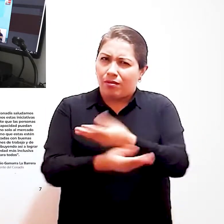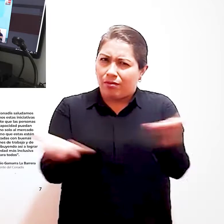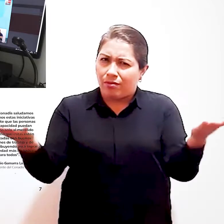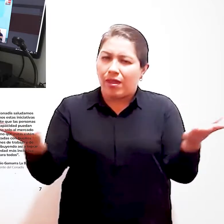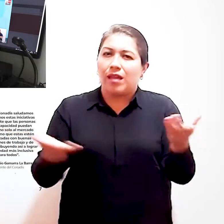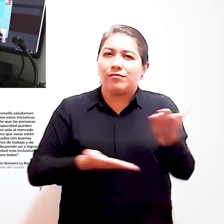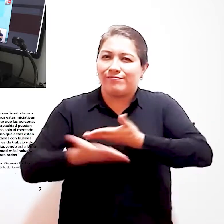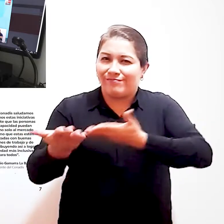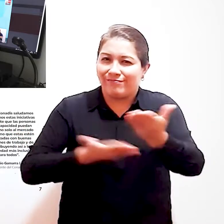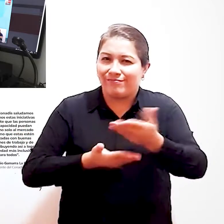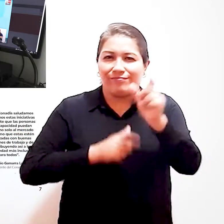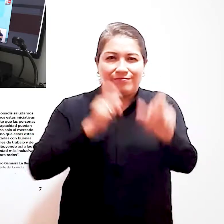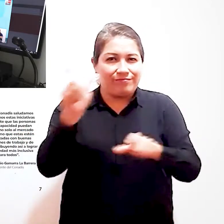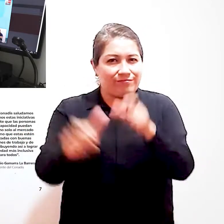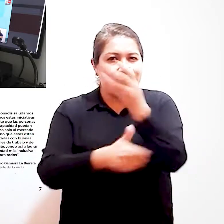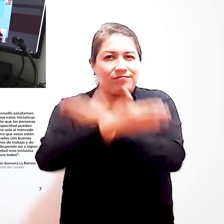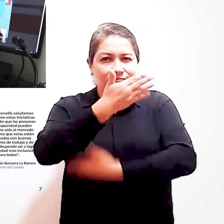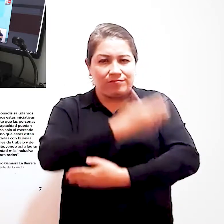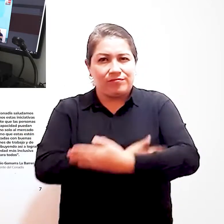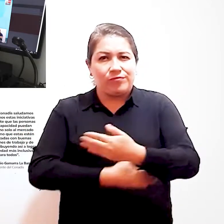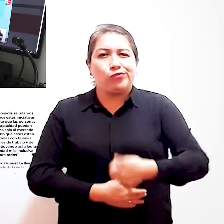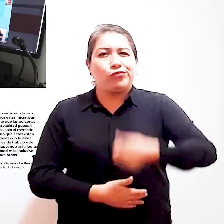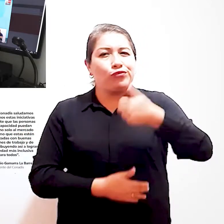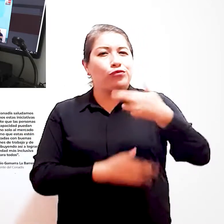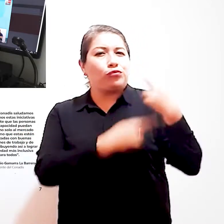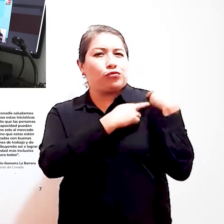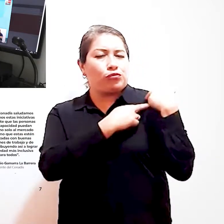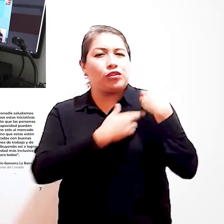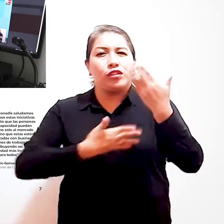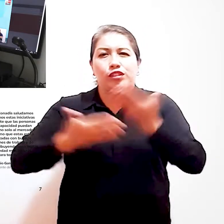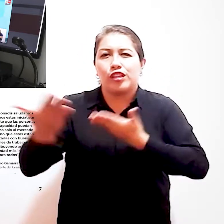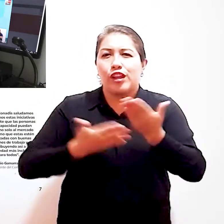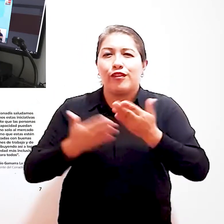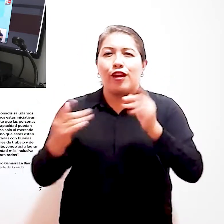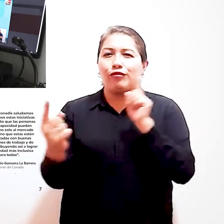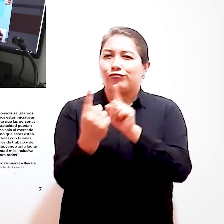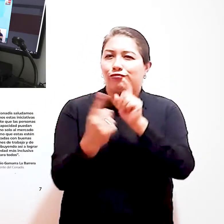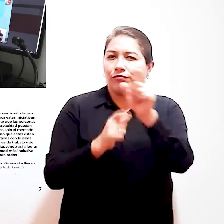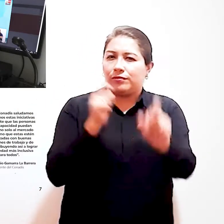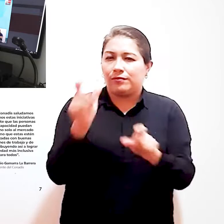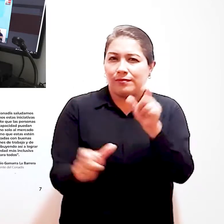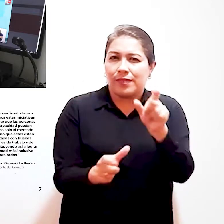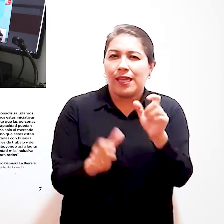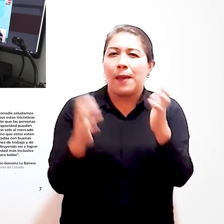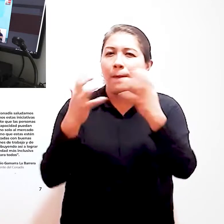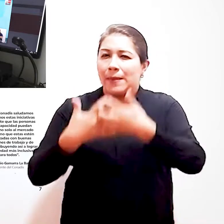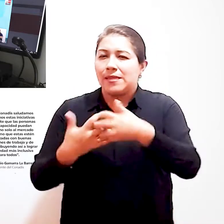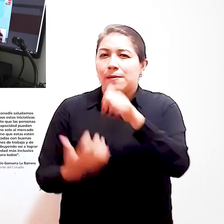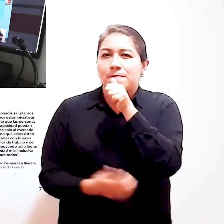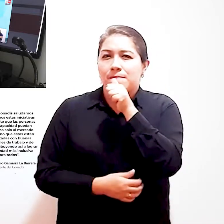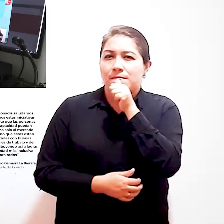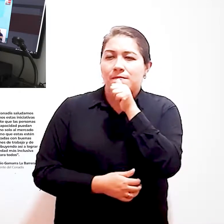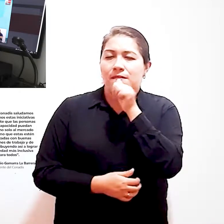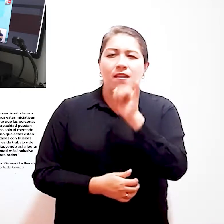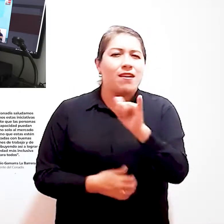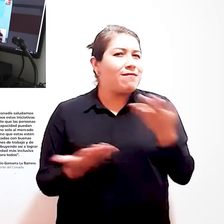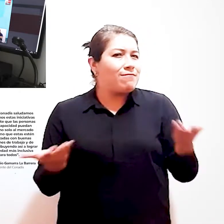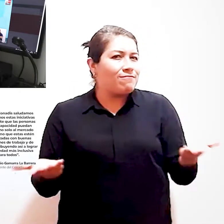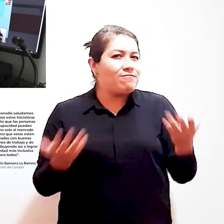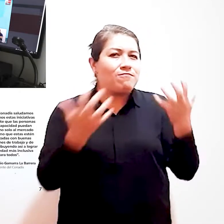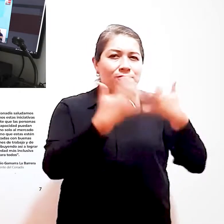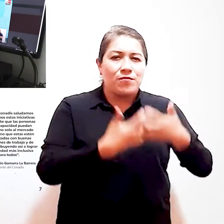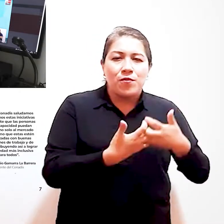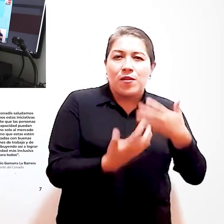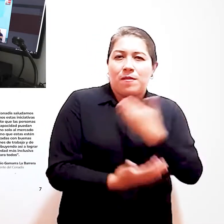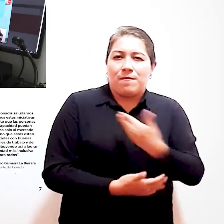del Empleo pone el servicio de personas con discapacidad, funcionarios, servidores públicos, empresas privadas y